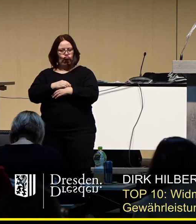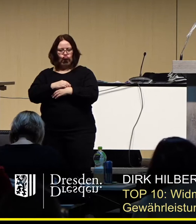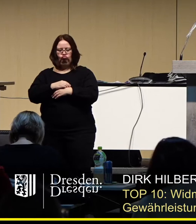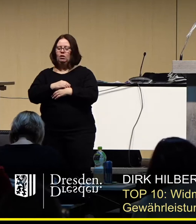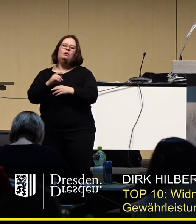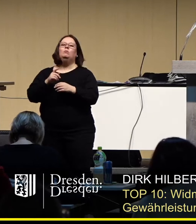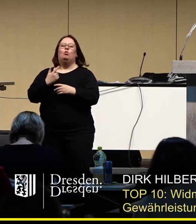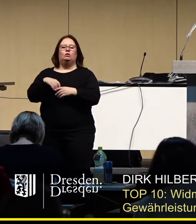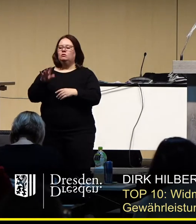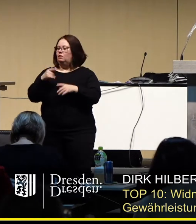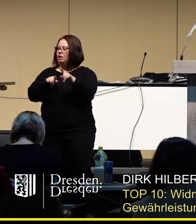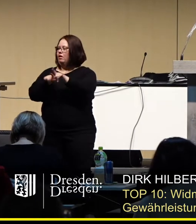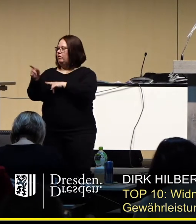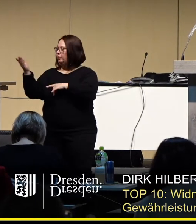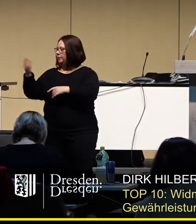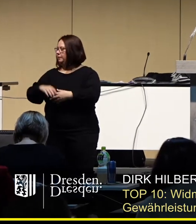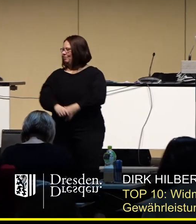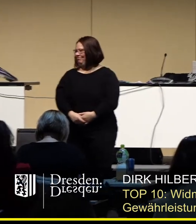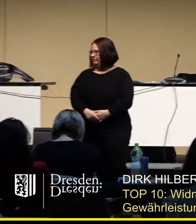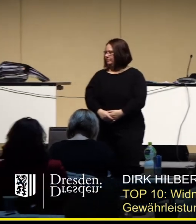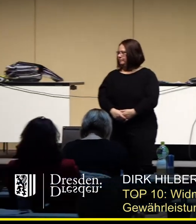Dann ist die FDP an der Reihe. Herr Maloni.